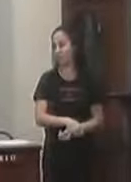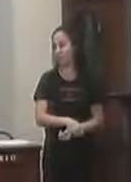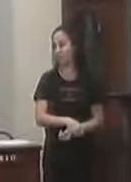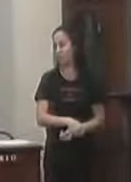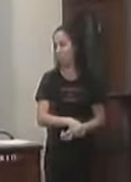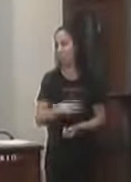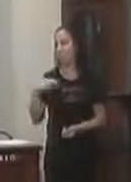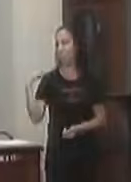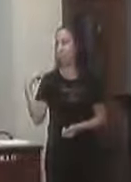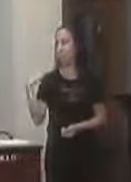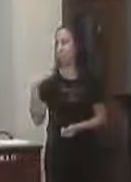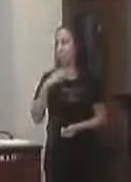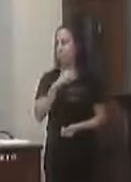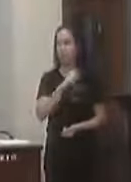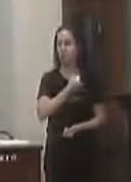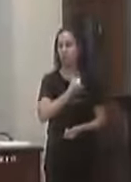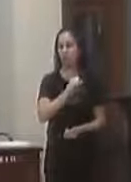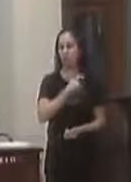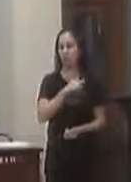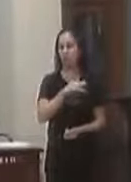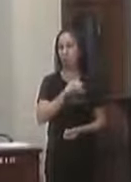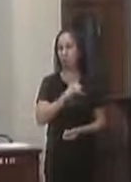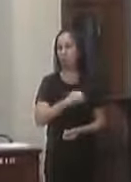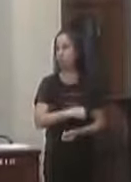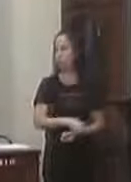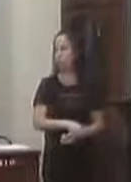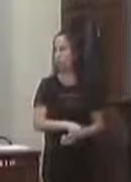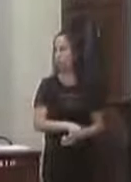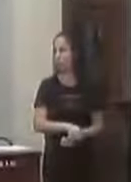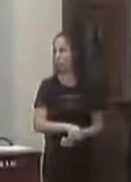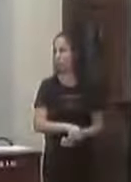Vereador Silvio Rogério Furtado da Graça